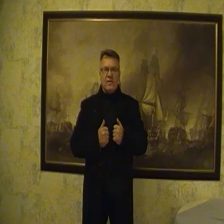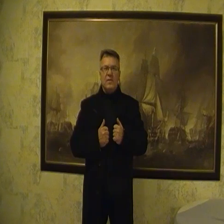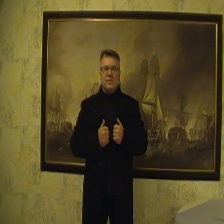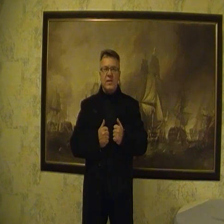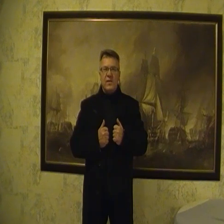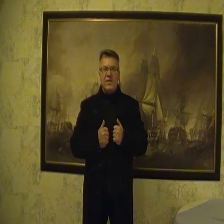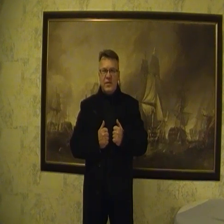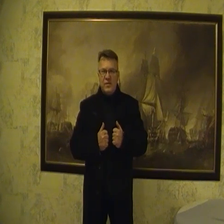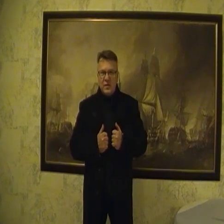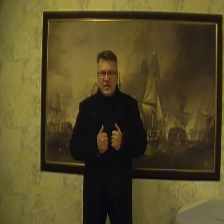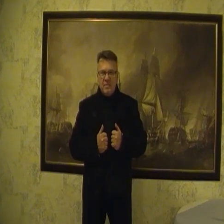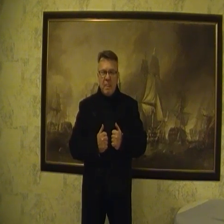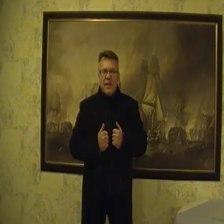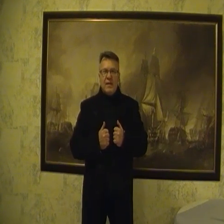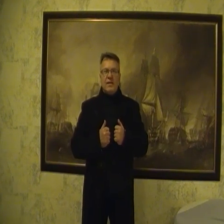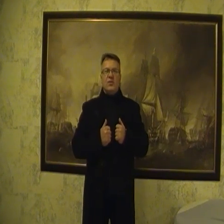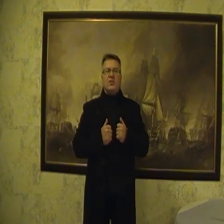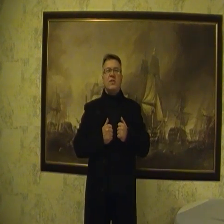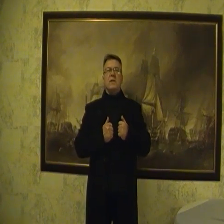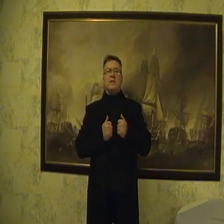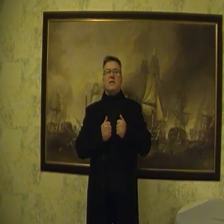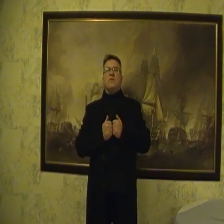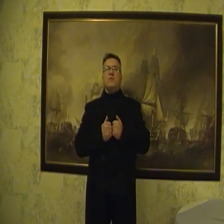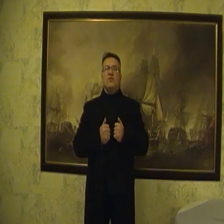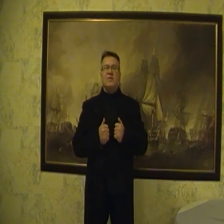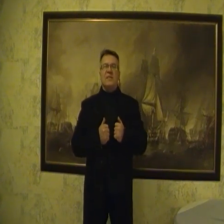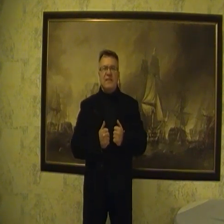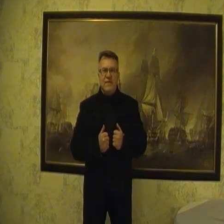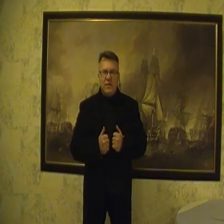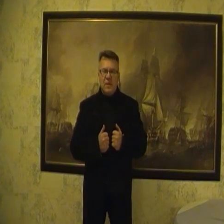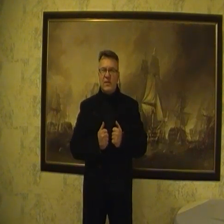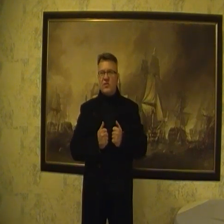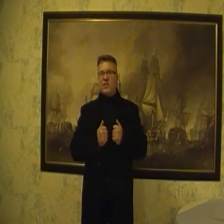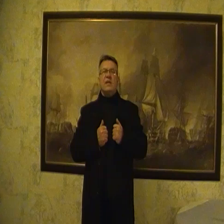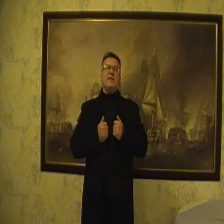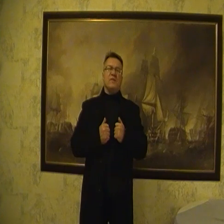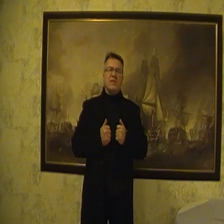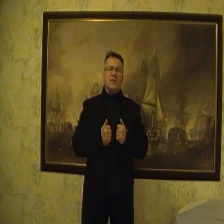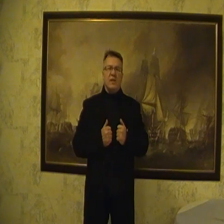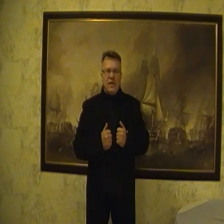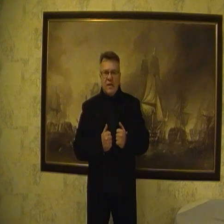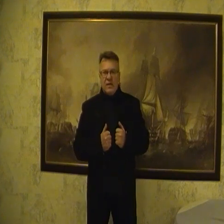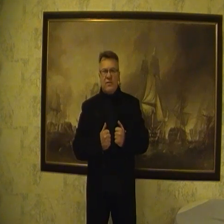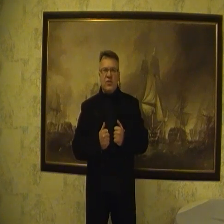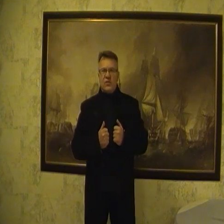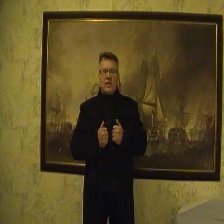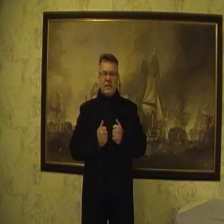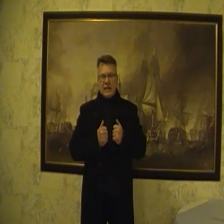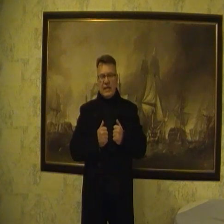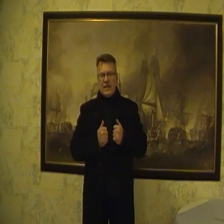Witam Państwa na kolejnym filmie. Dzisiejszy temat filmu to dezinformatorzy. I w necie, i w książkach, i tak dalej.